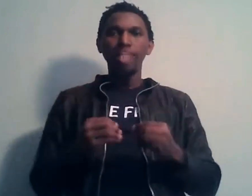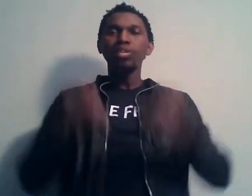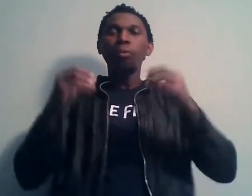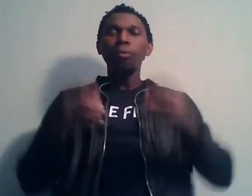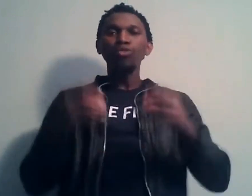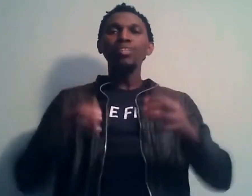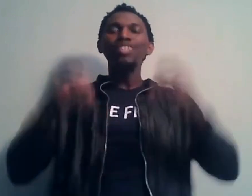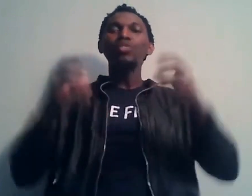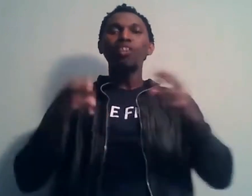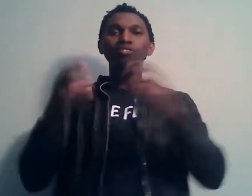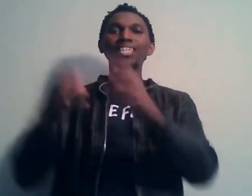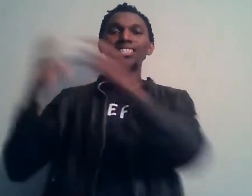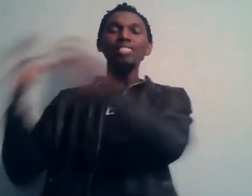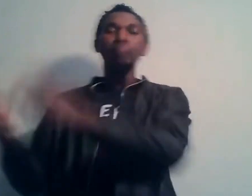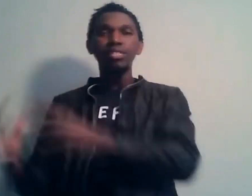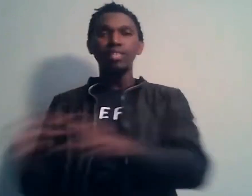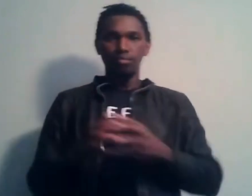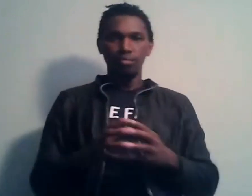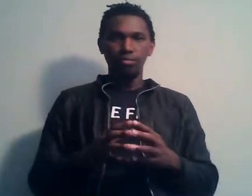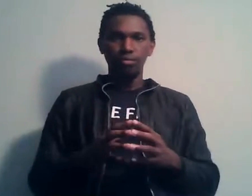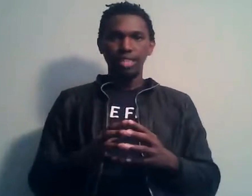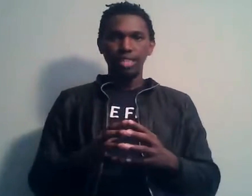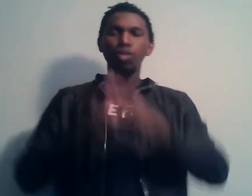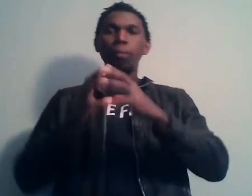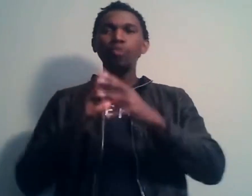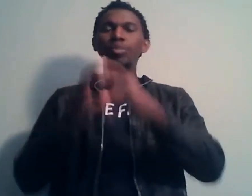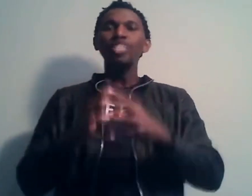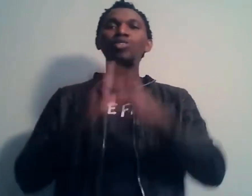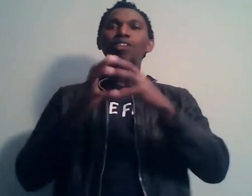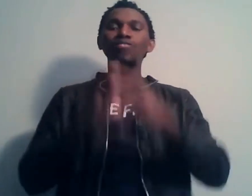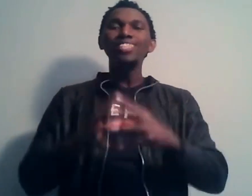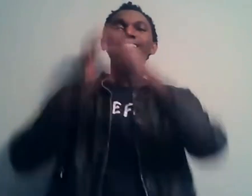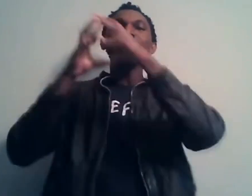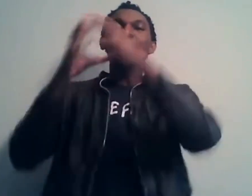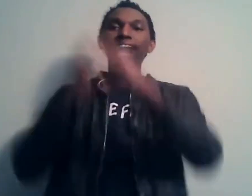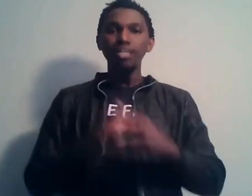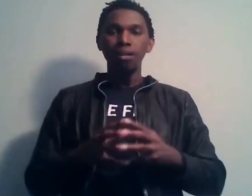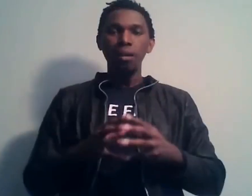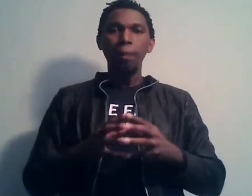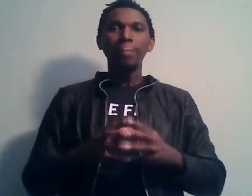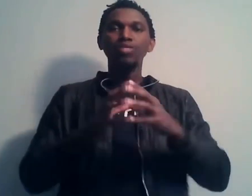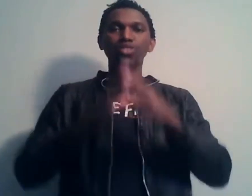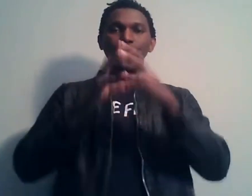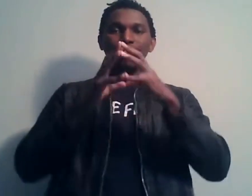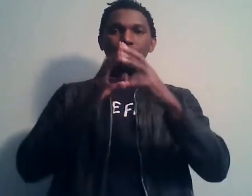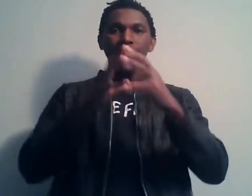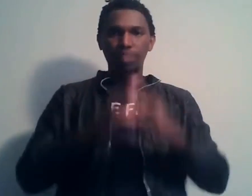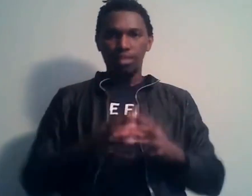Des comportements qui donnent envie d'être imités. Des comportements qui donnent envie d'être égalés par ceux qui sont restés en Afrique.